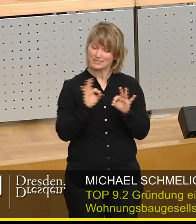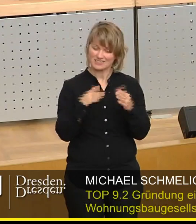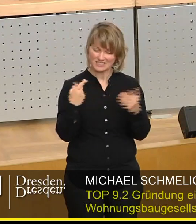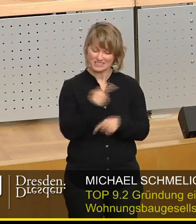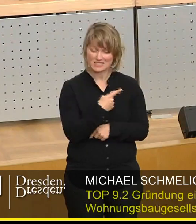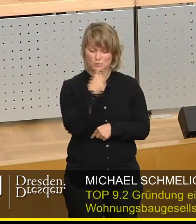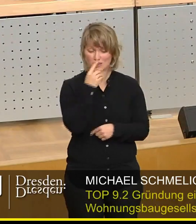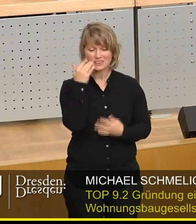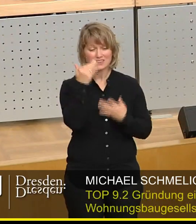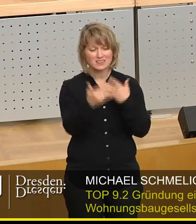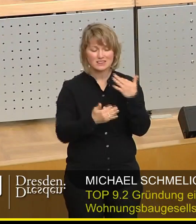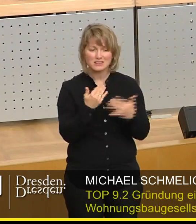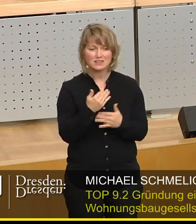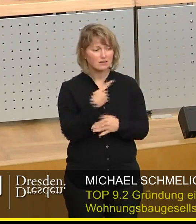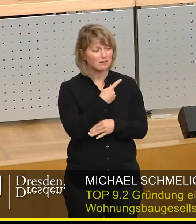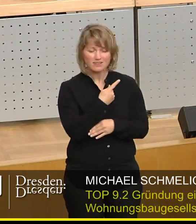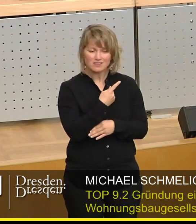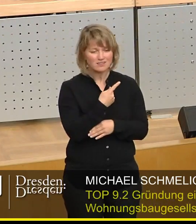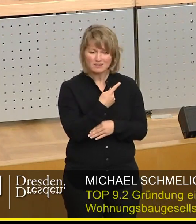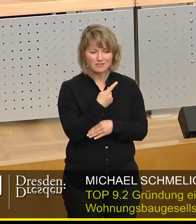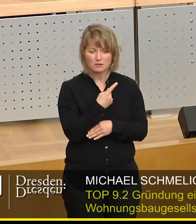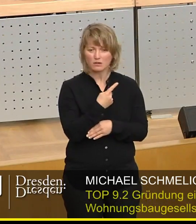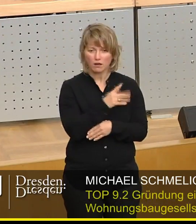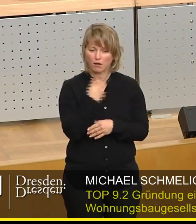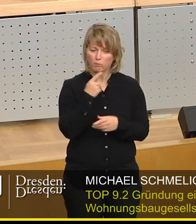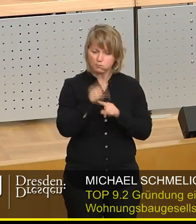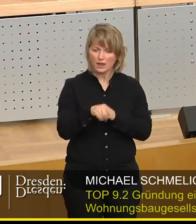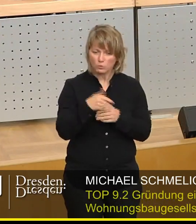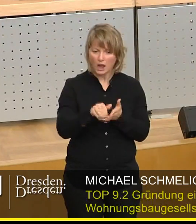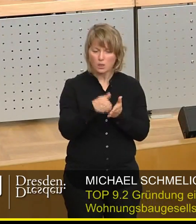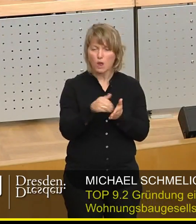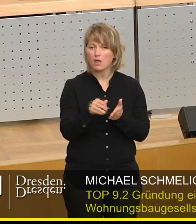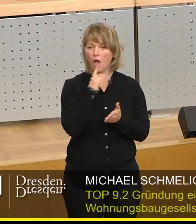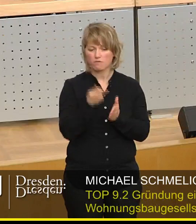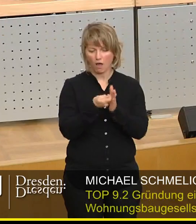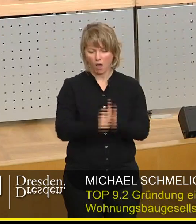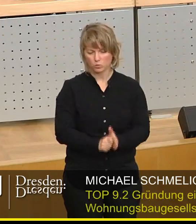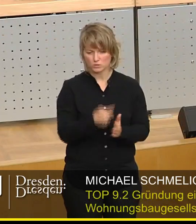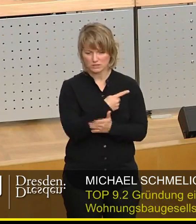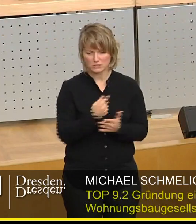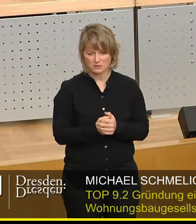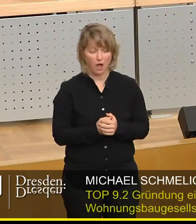wenn Sie dann irgendwie gar nicht reagieren wollen auf mich, doch den Automatismus